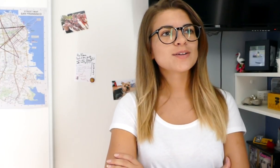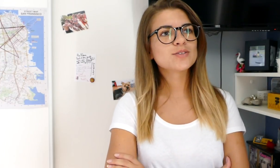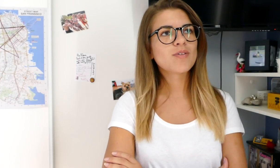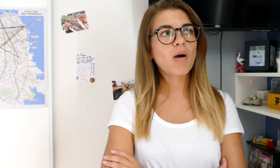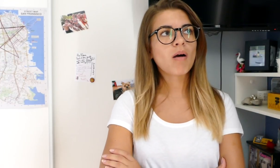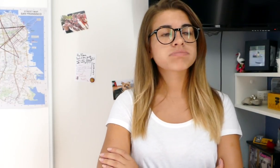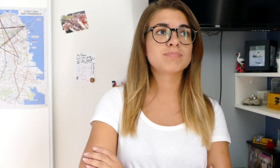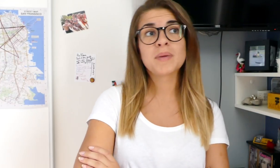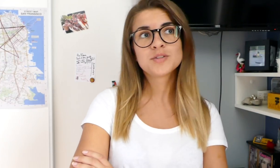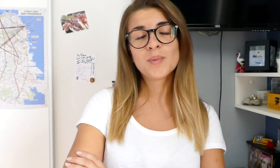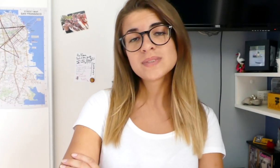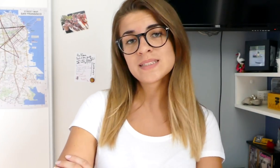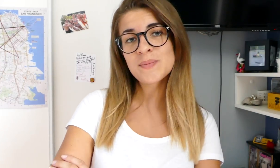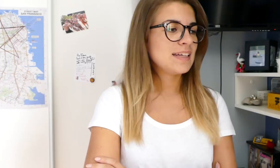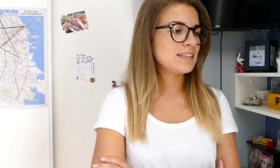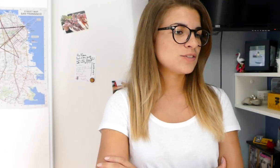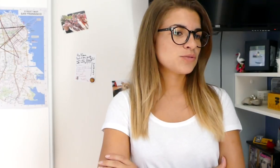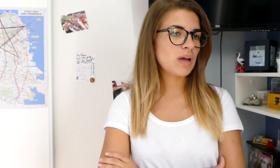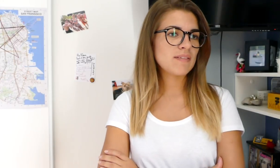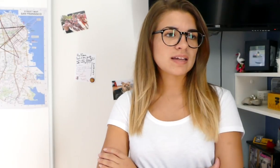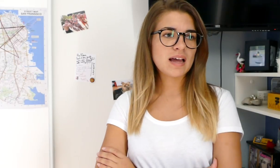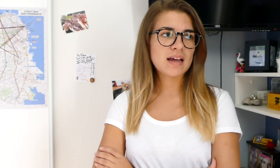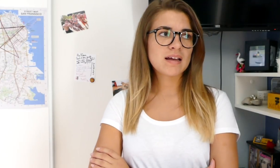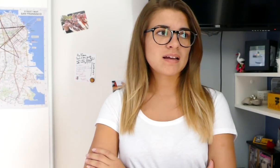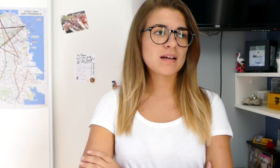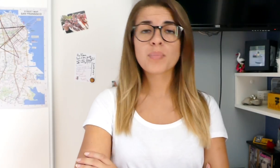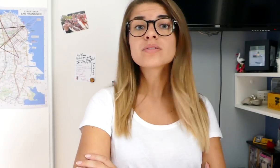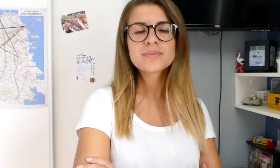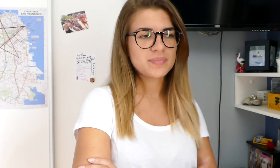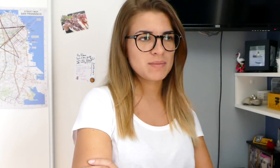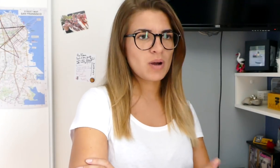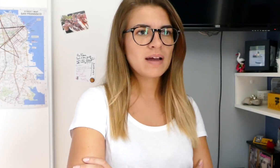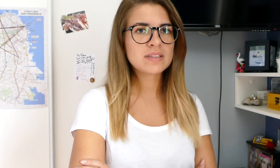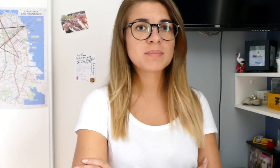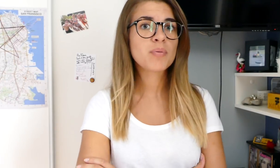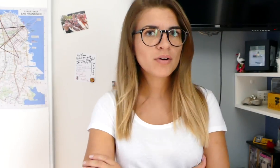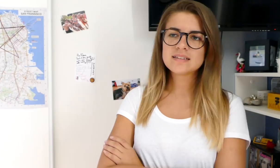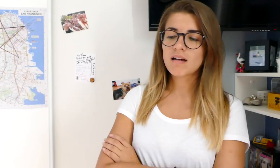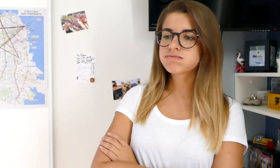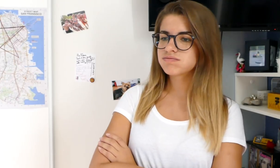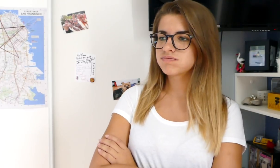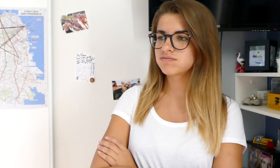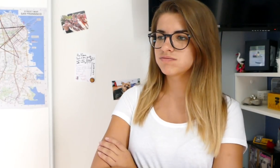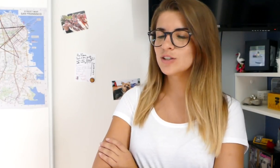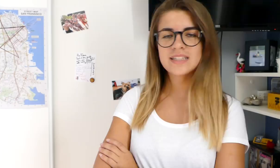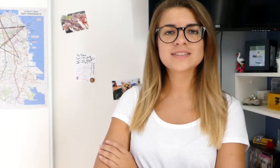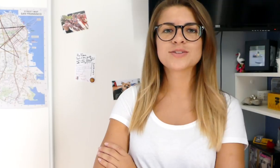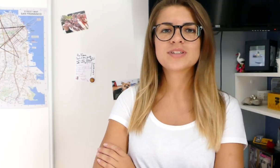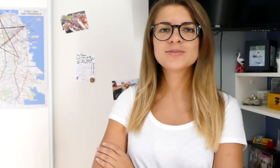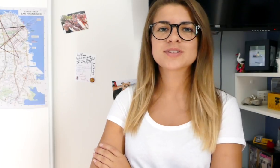devant pas mal de membres, et j'ai joué avec un pote à moi, avec ma prof. Et pfff, le stress que j'ai eu,